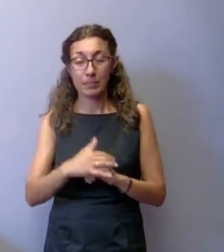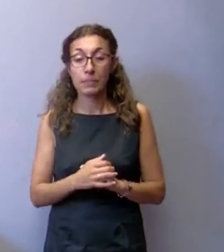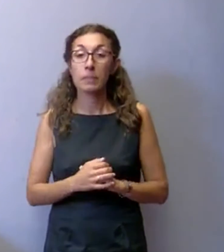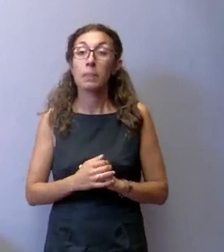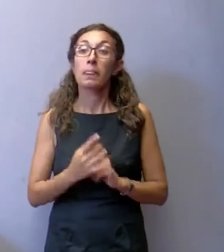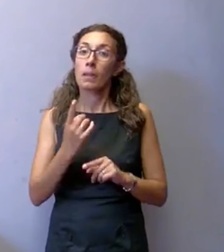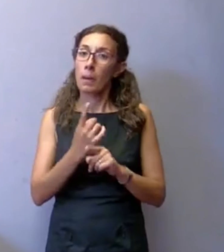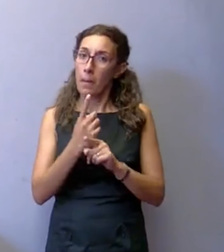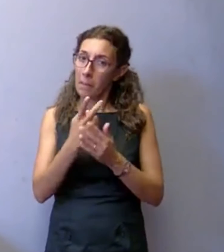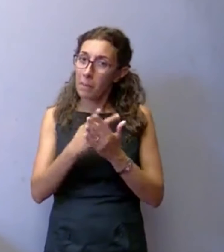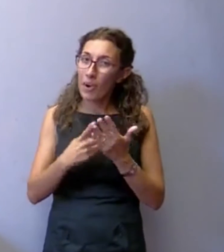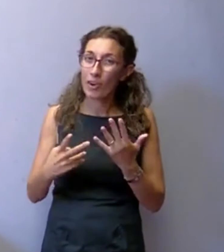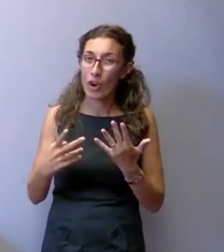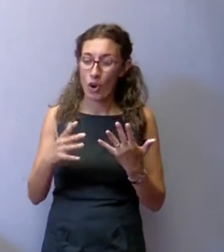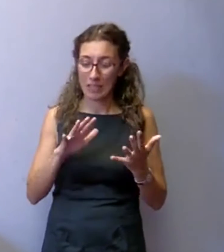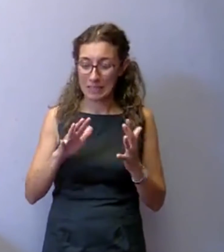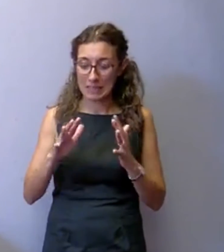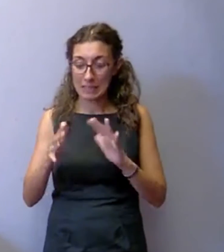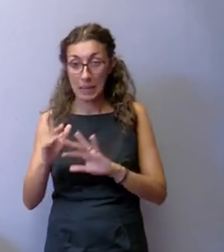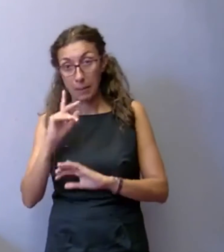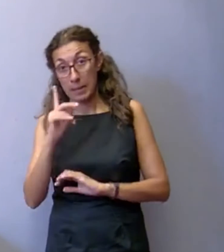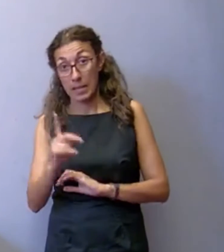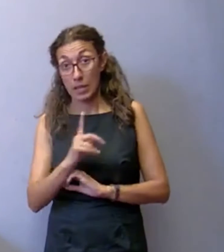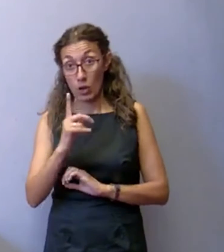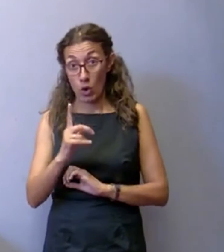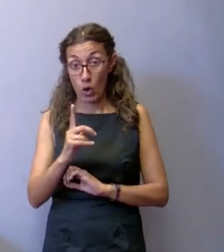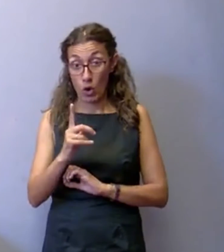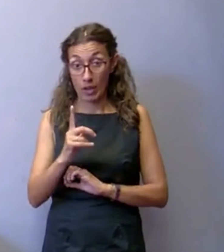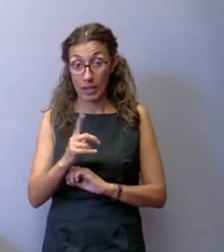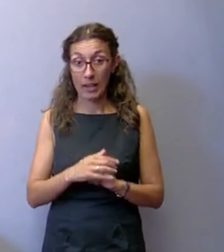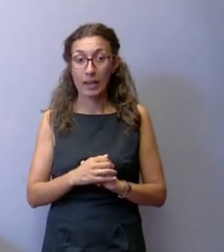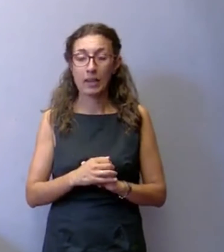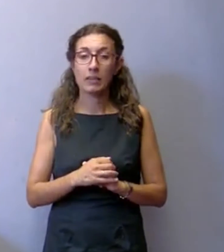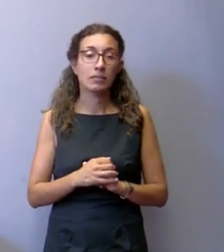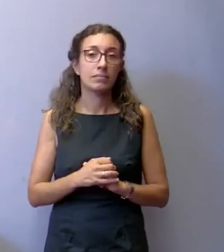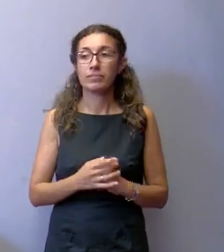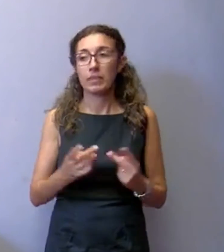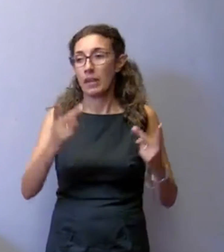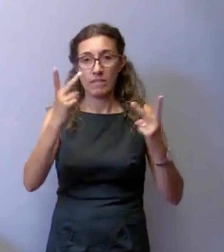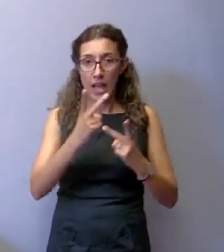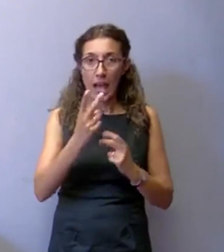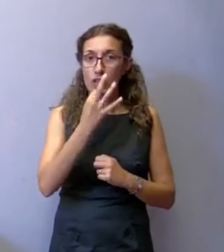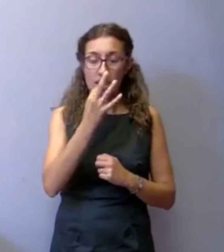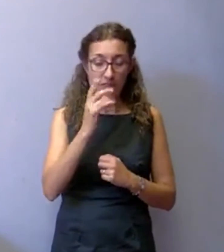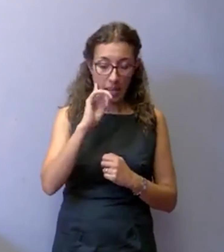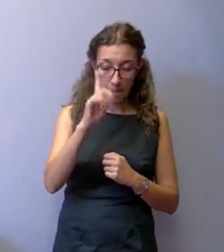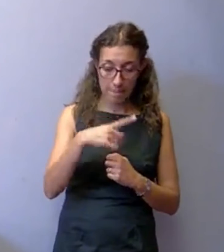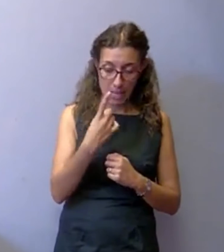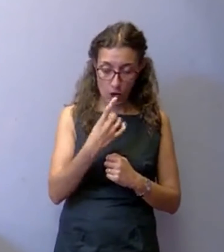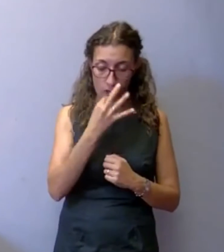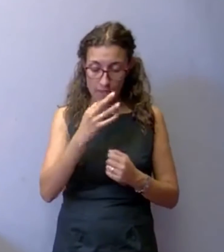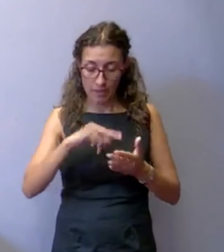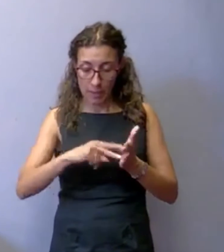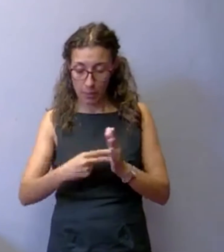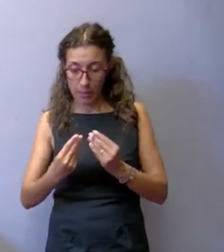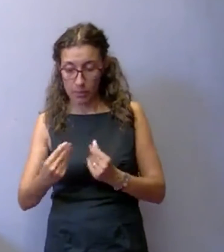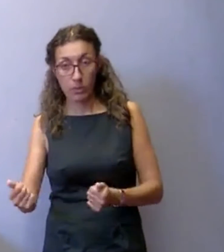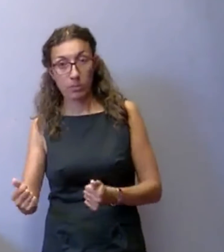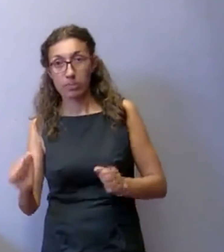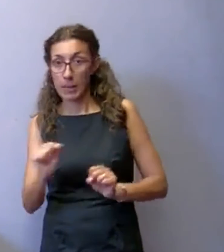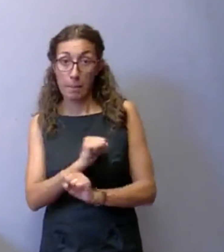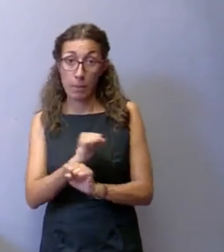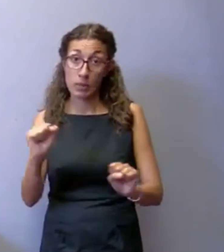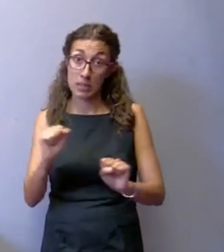cercare di migliorarla sapendo che non riusciremo a migliorarla in maniera decisiva perché è un cantiere